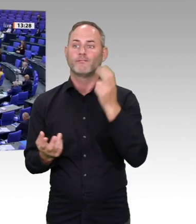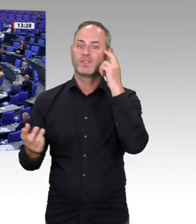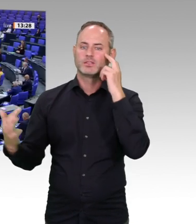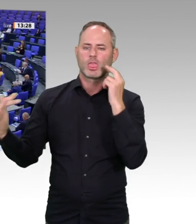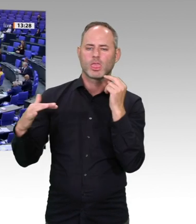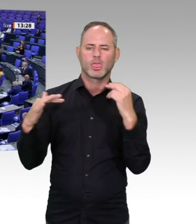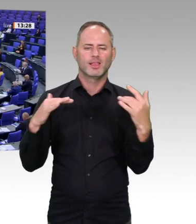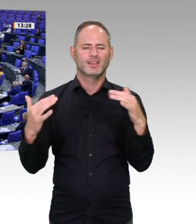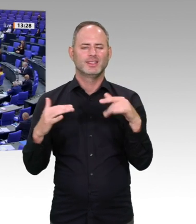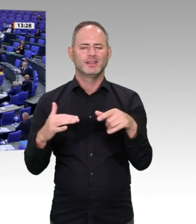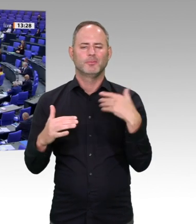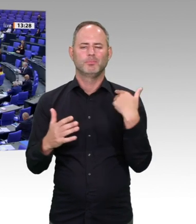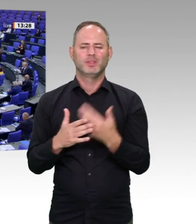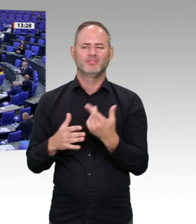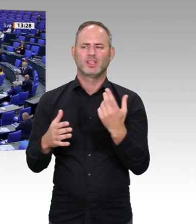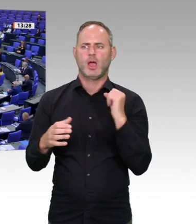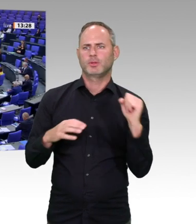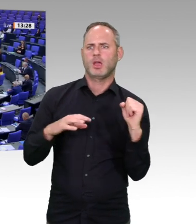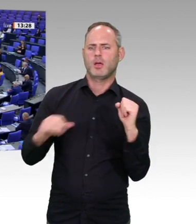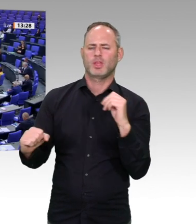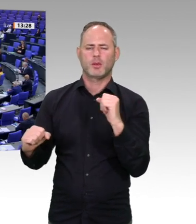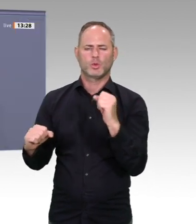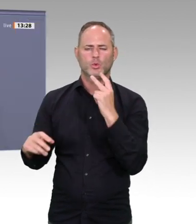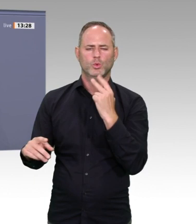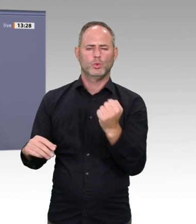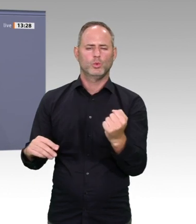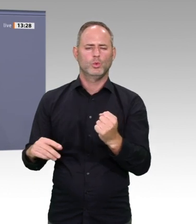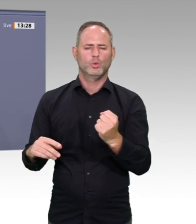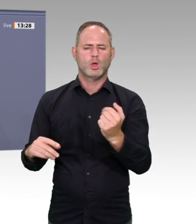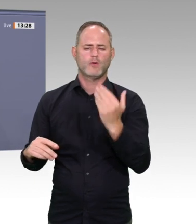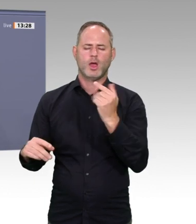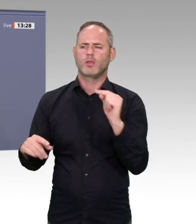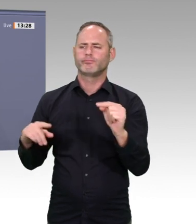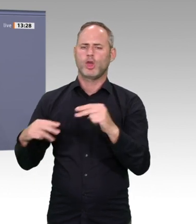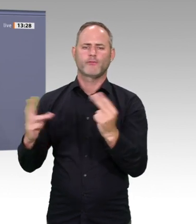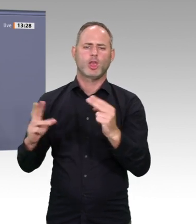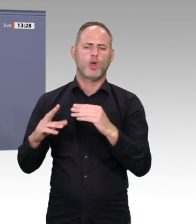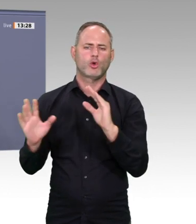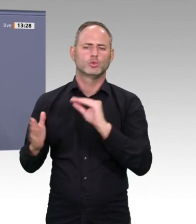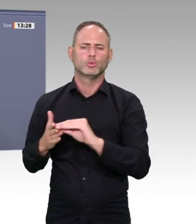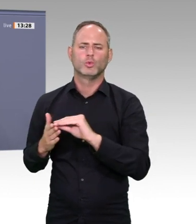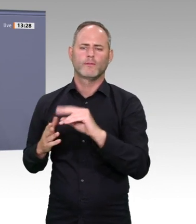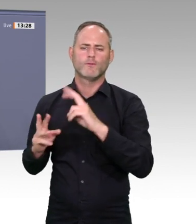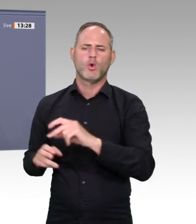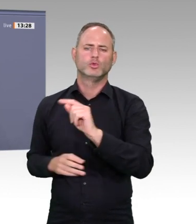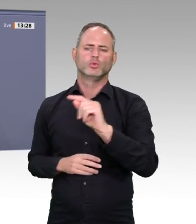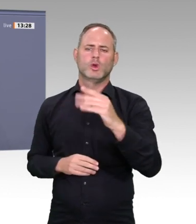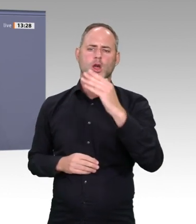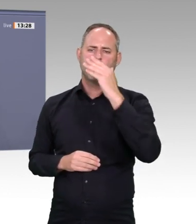Meine Damen und Herren, den Klimawandel zu bekämpfen und die Gesellschaft auf Nachhaltigkeit auszurichten, wird natürlich ohne Innovation